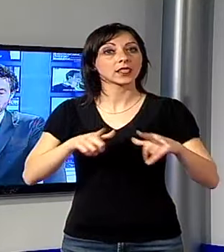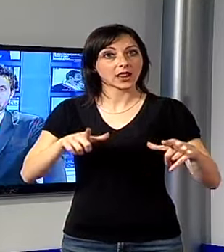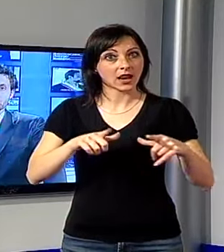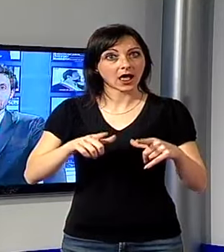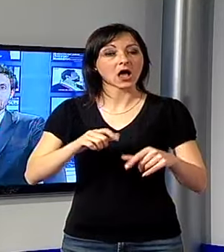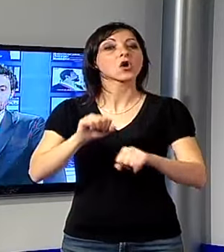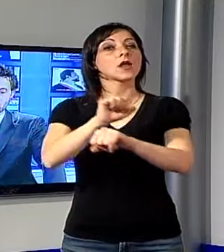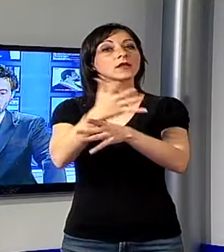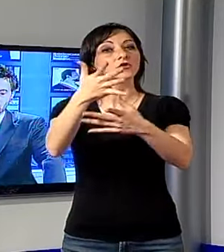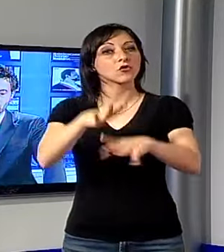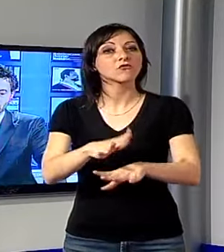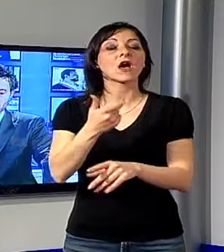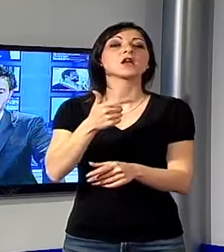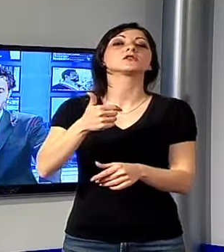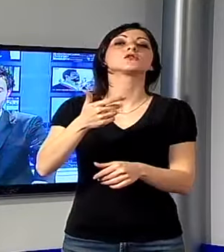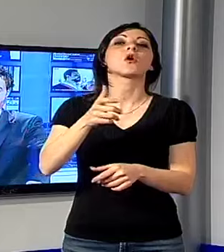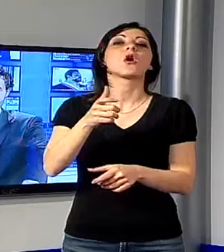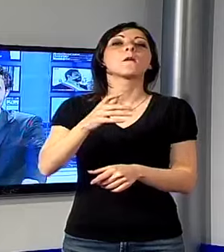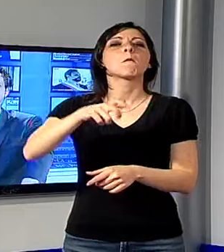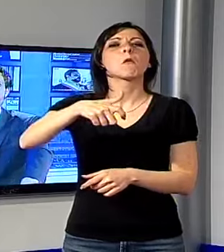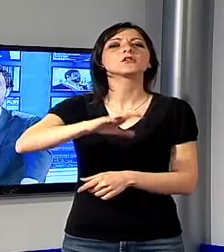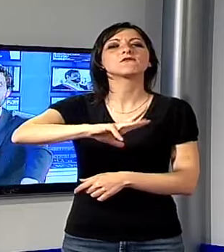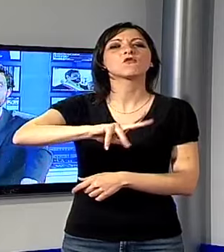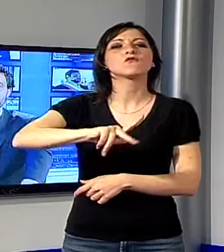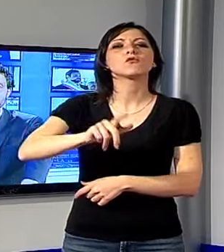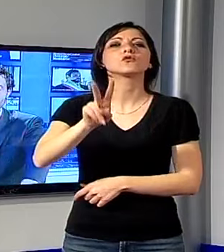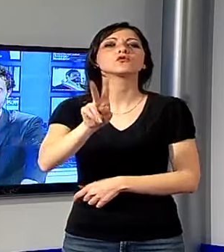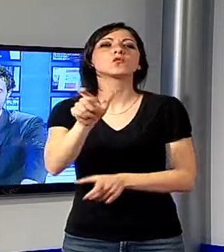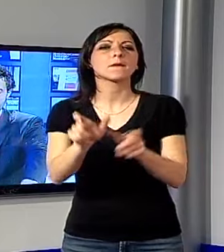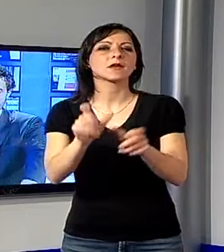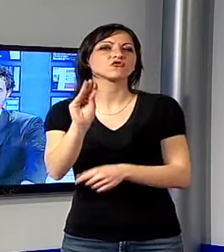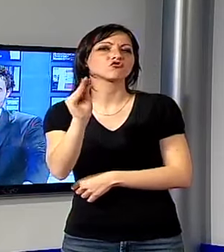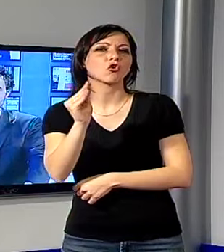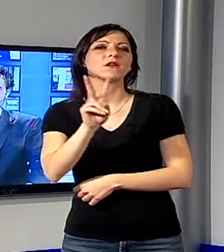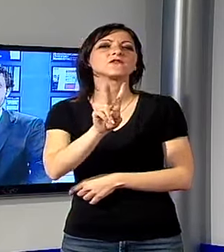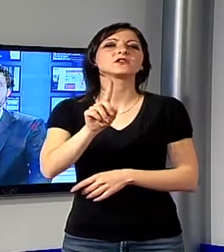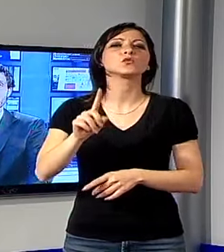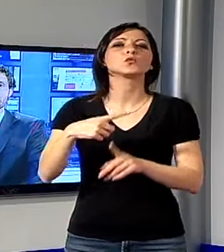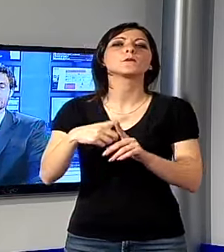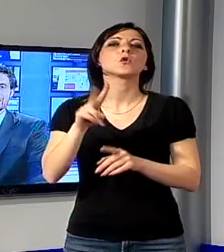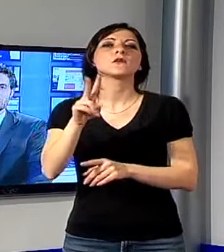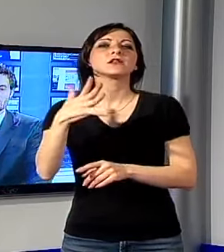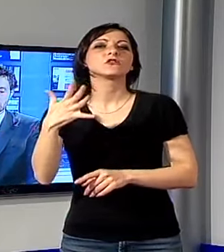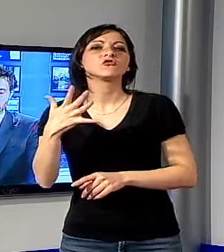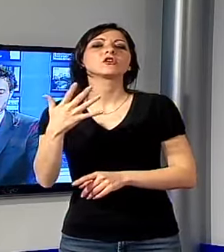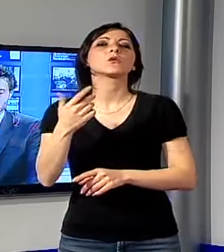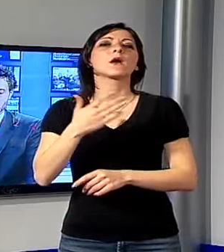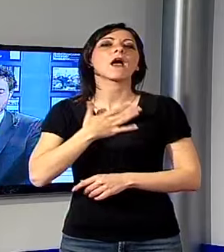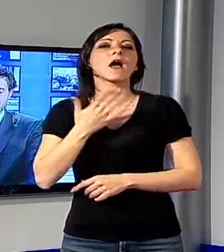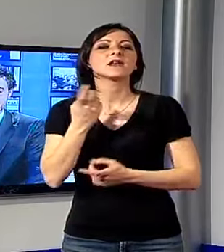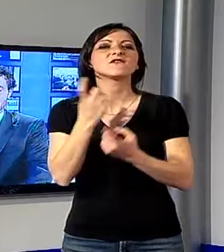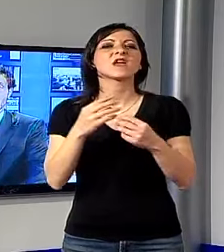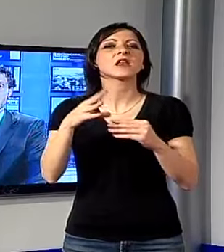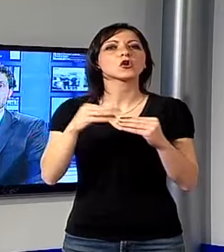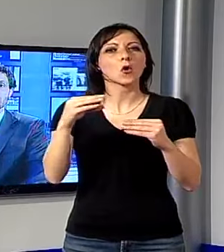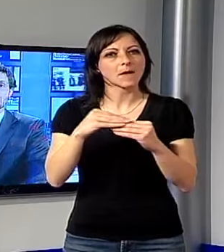arrestato per furto aggravato in concorso due giovani rumeni di 21 e 25 anni. La notte scorsa i militari sono intervenuti in via